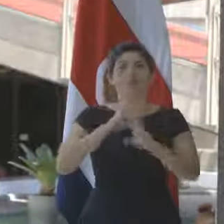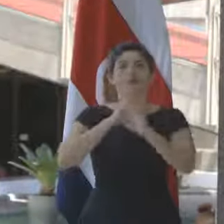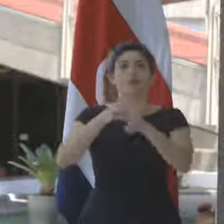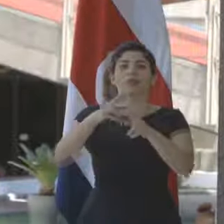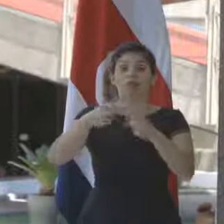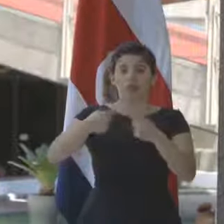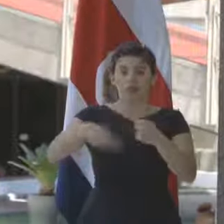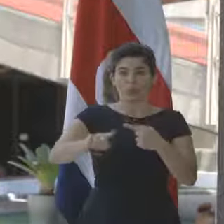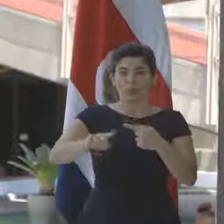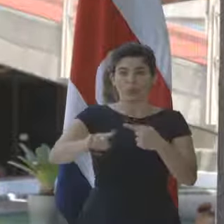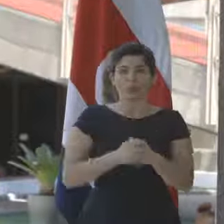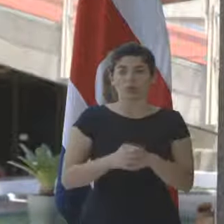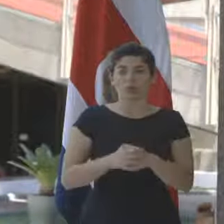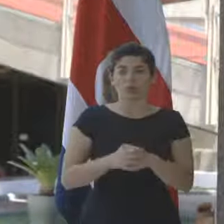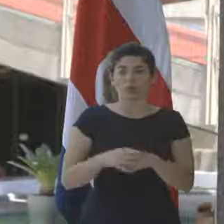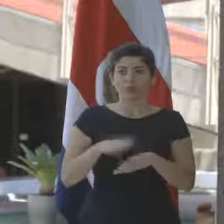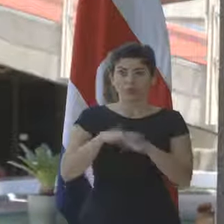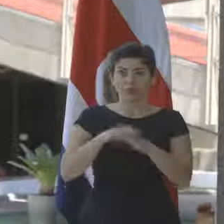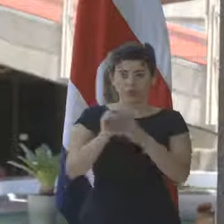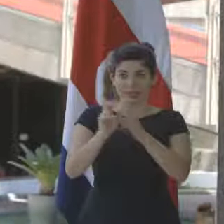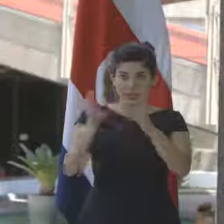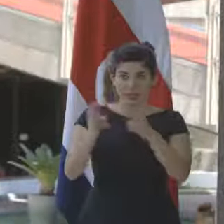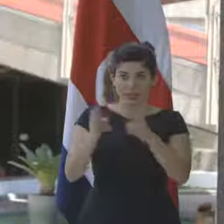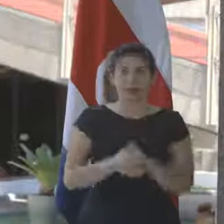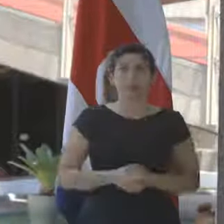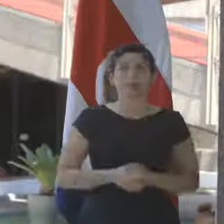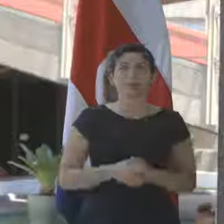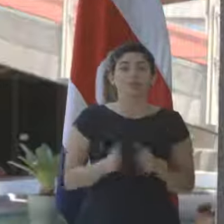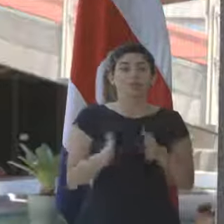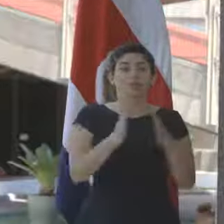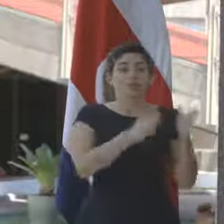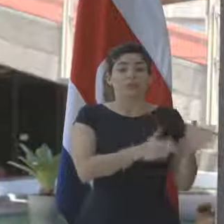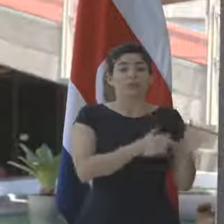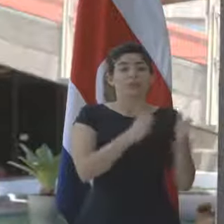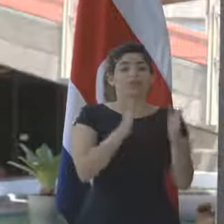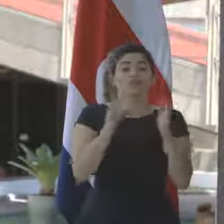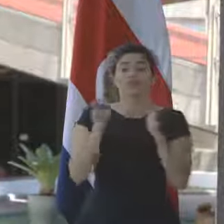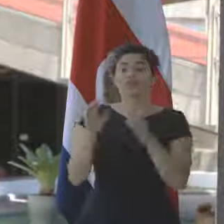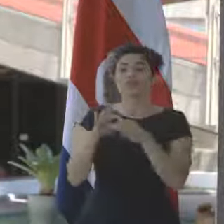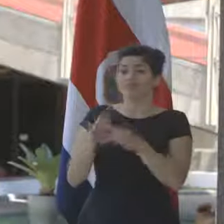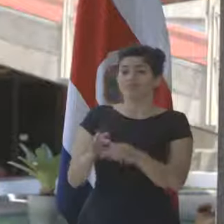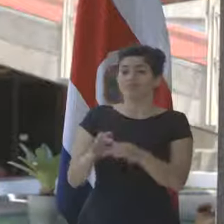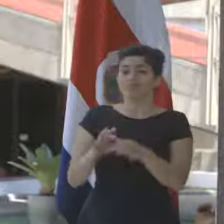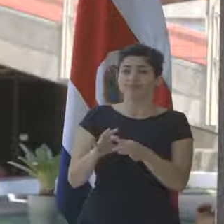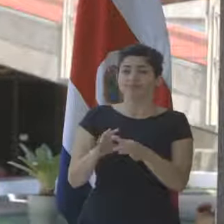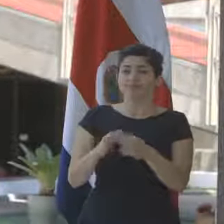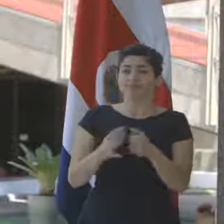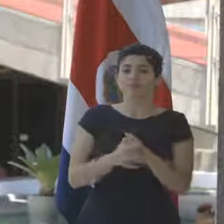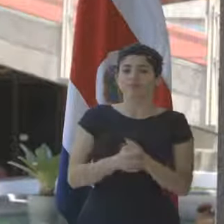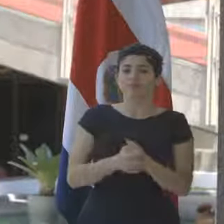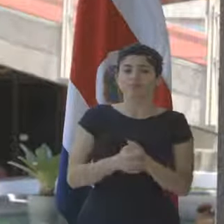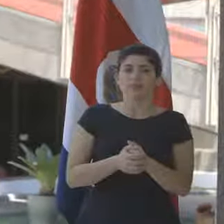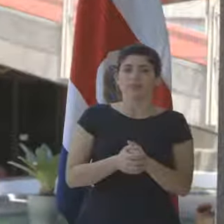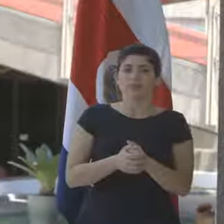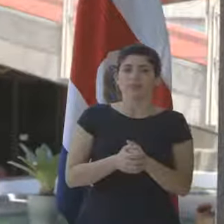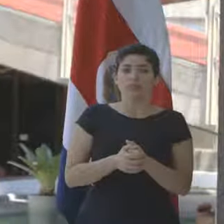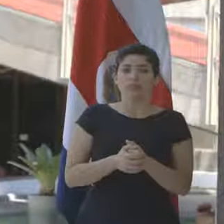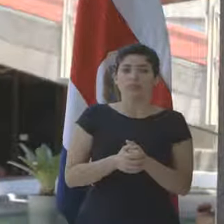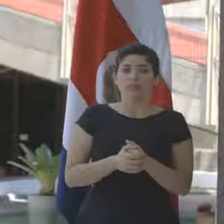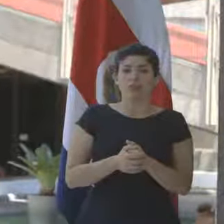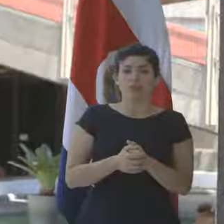oportuna en esa materia. En relación a lo